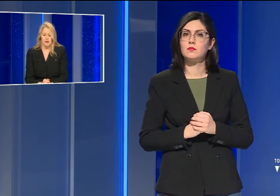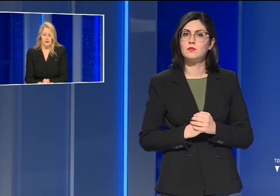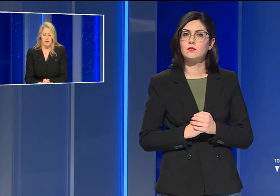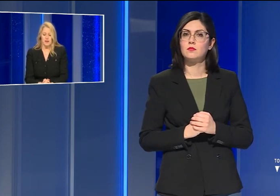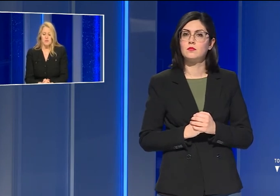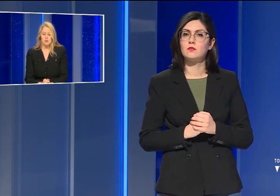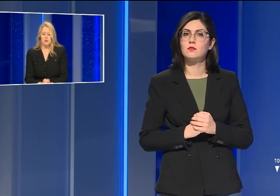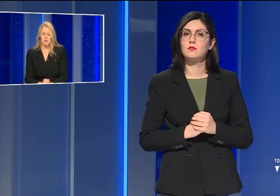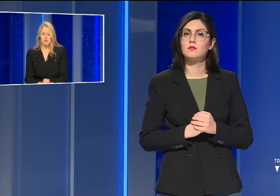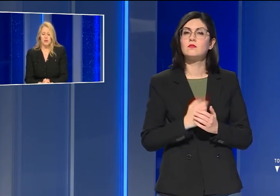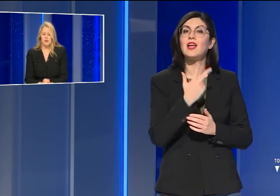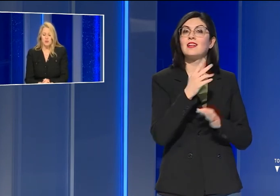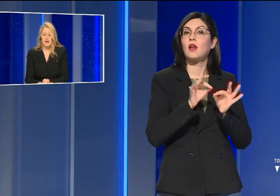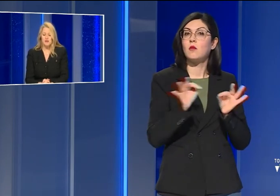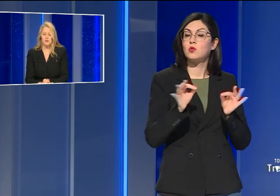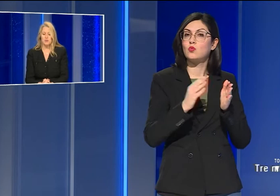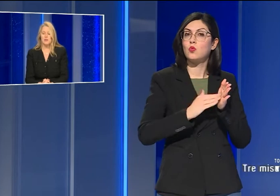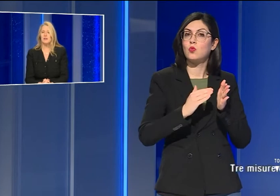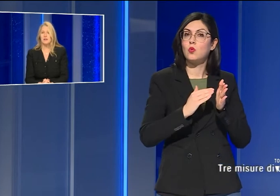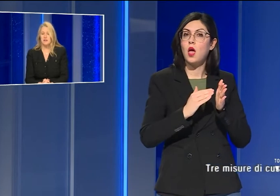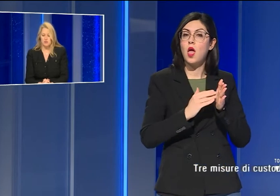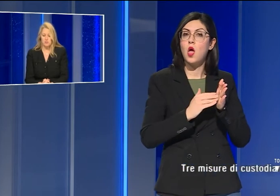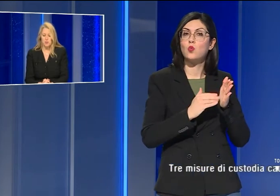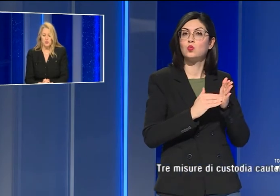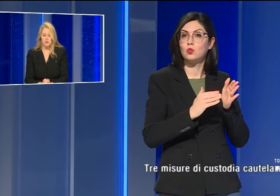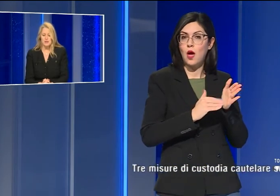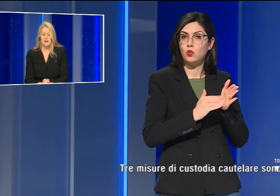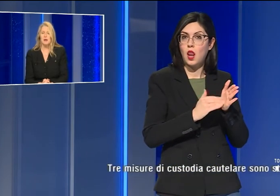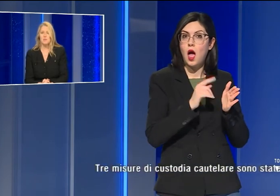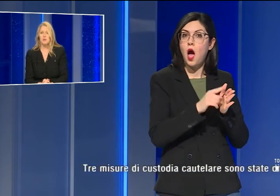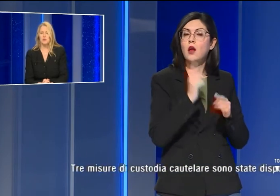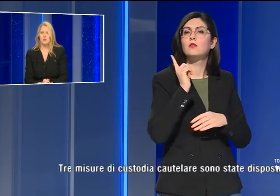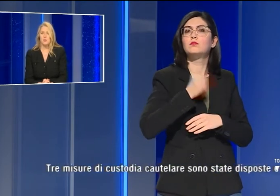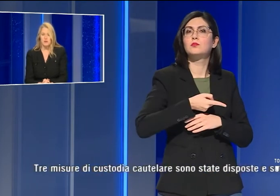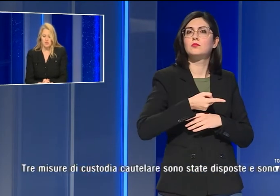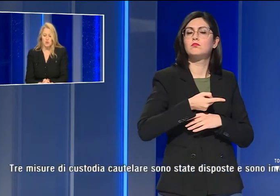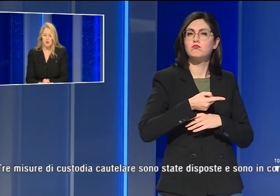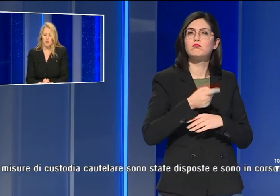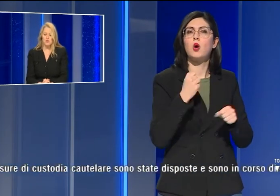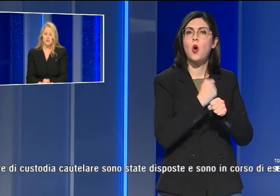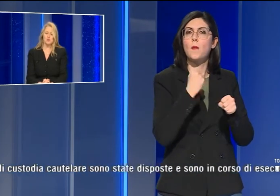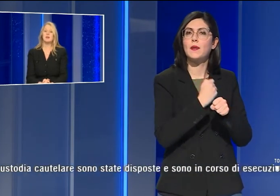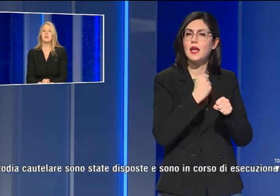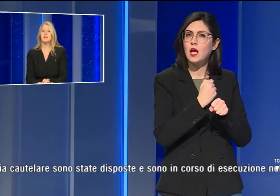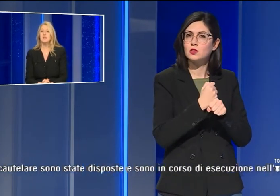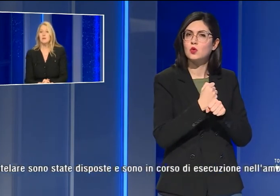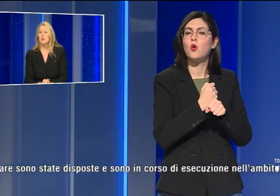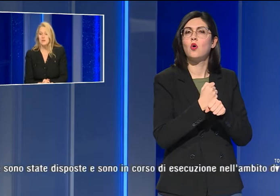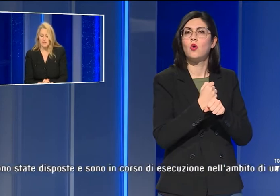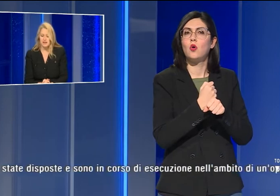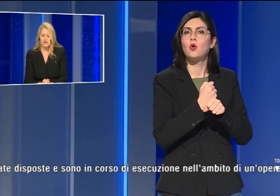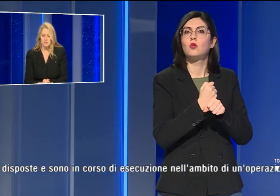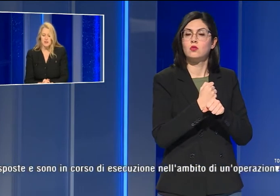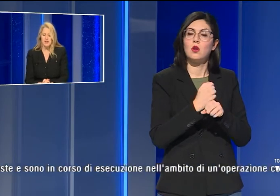Tre misure di custodia cautelare sono state disposte nell'ambito di un'operazione congiunta di